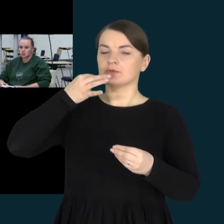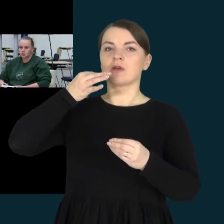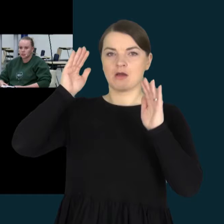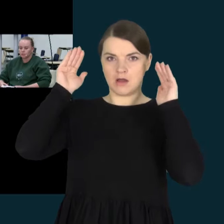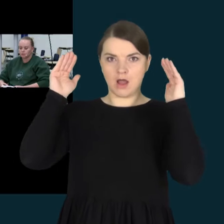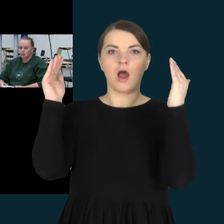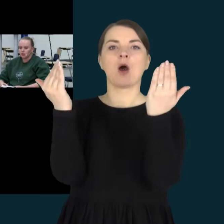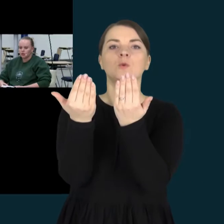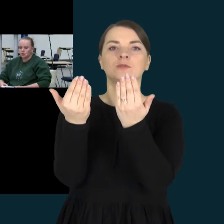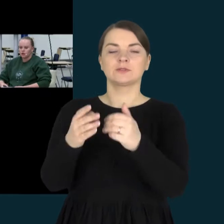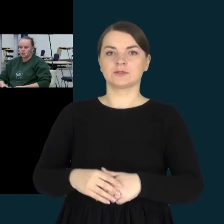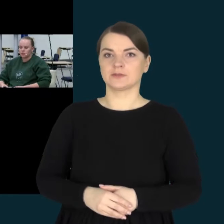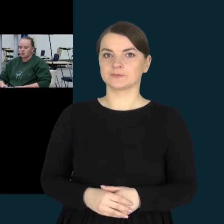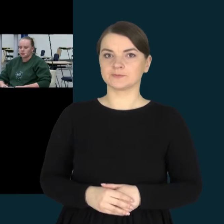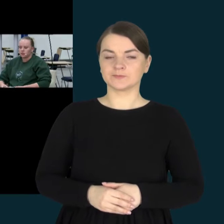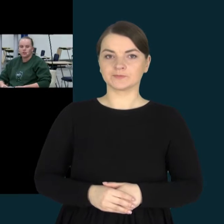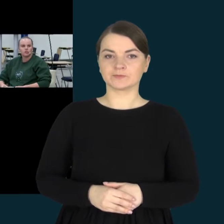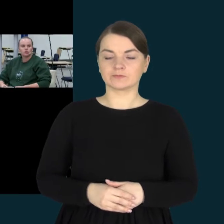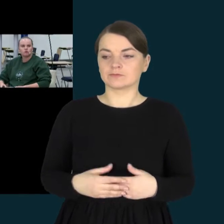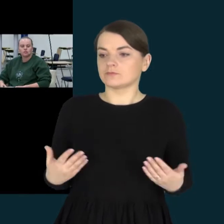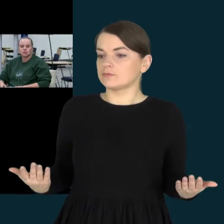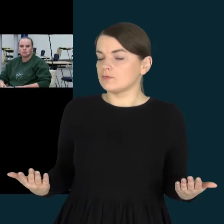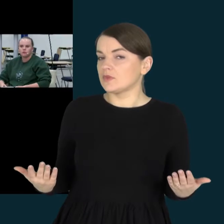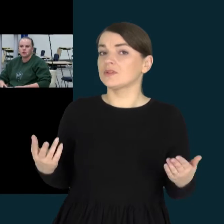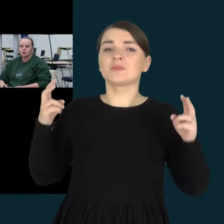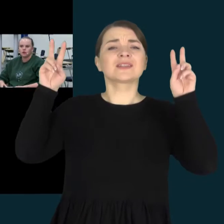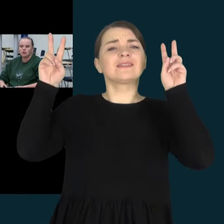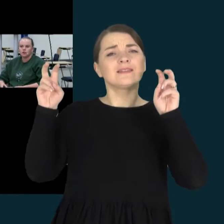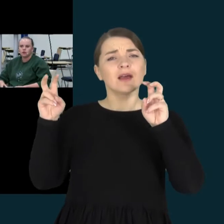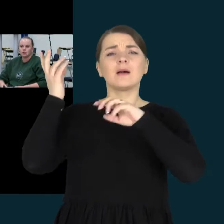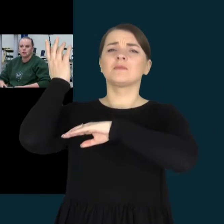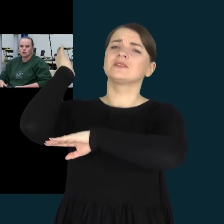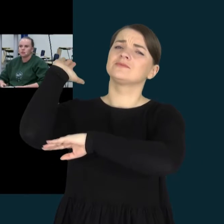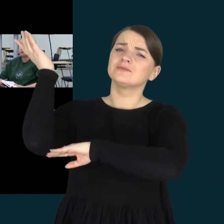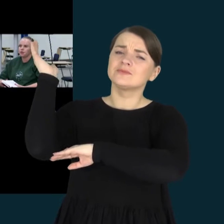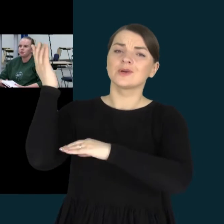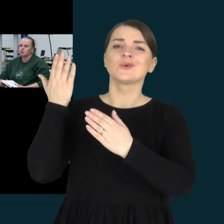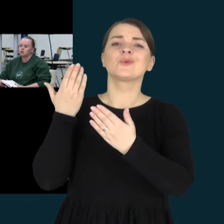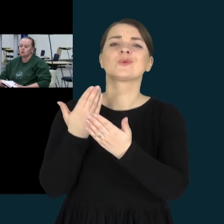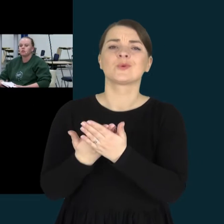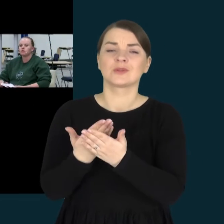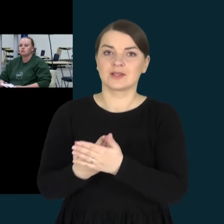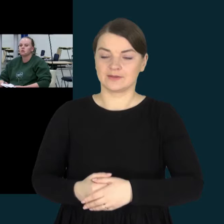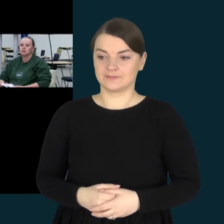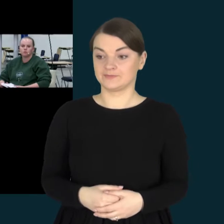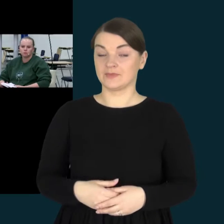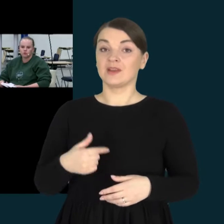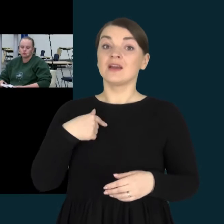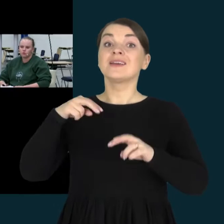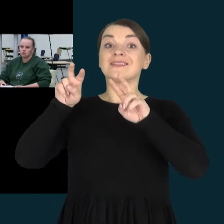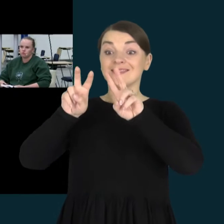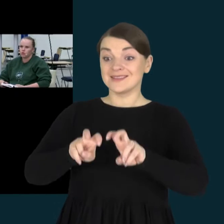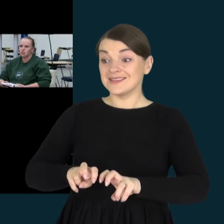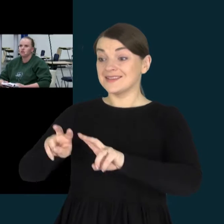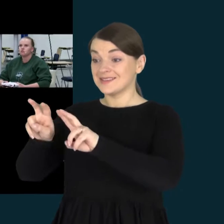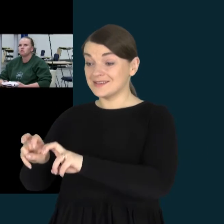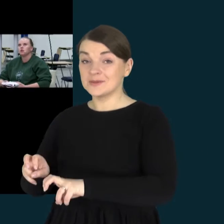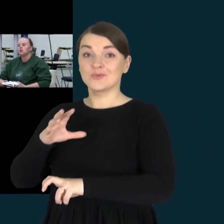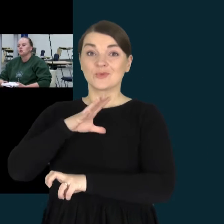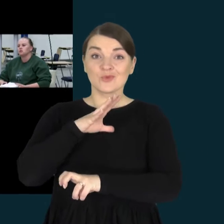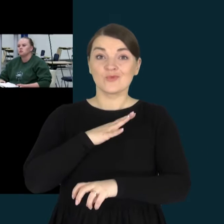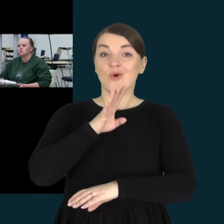yra autistas. Kodėl kalbu šią temą? Nes kalbėjau ir tuo metu, tyrimo metu, tu keturių